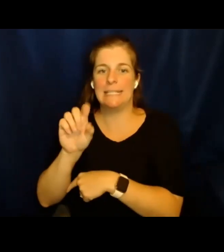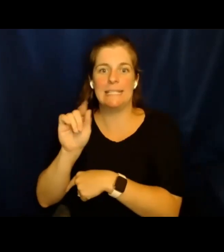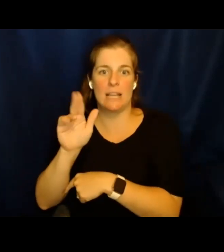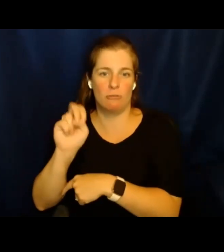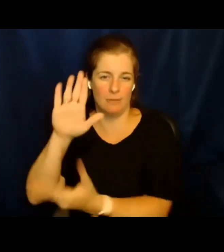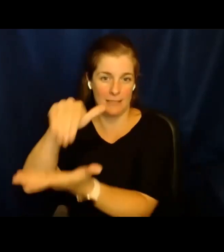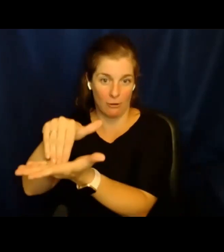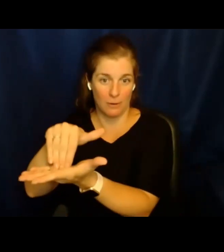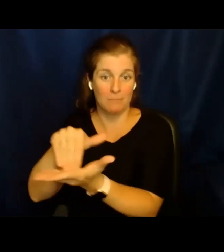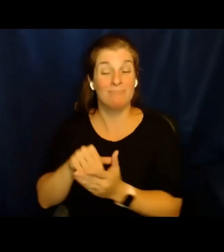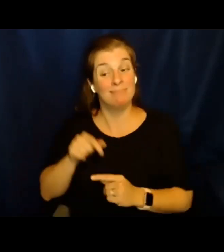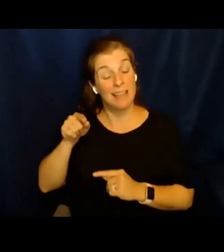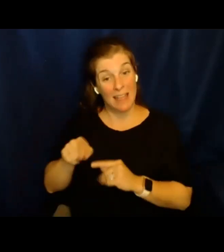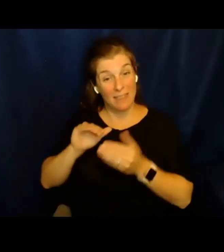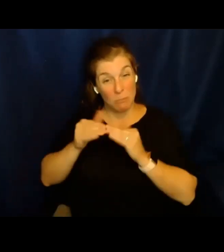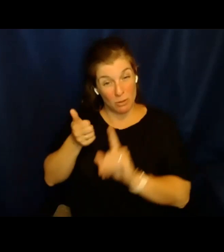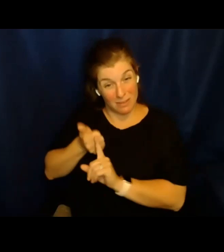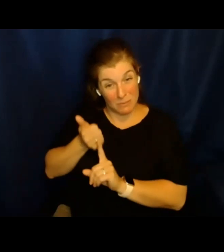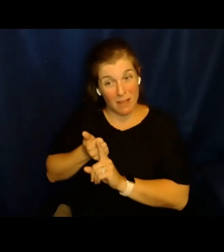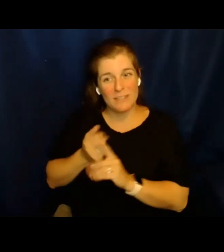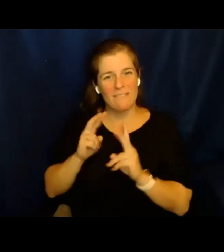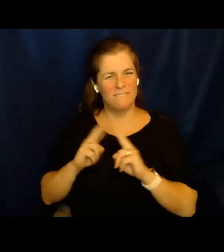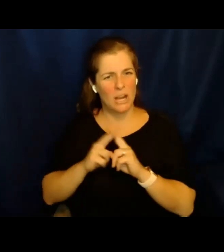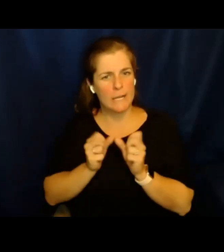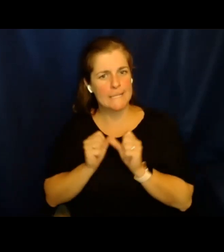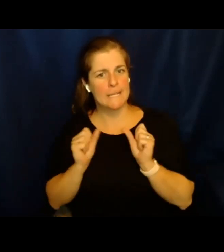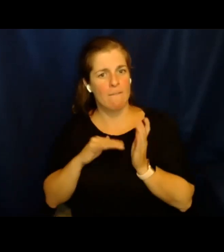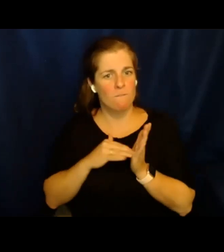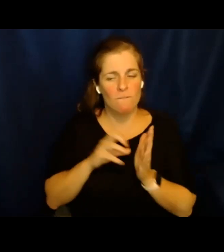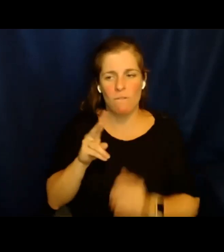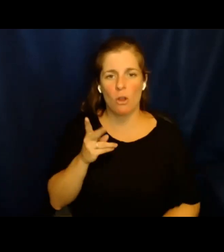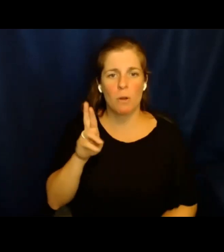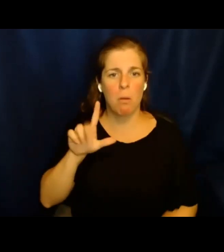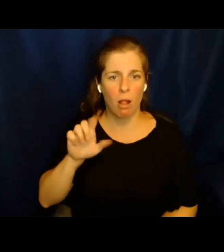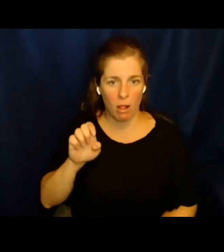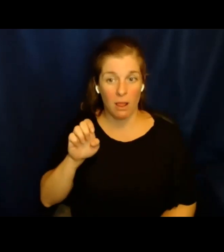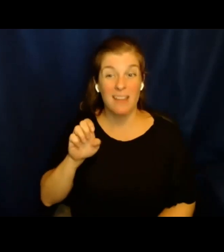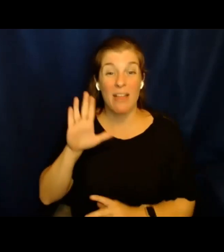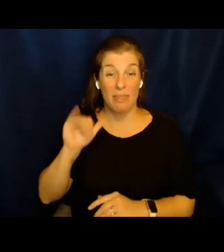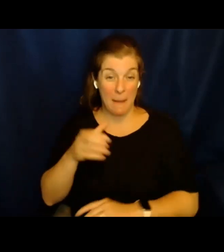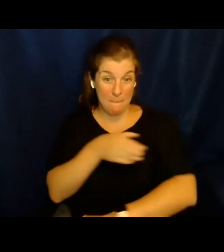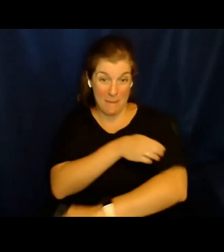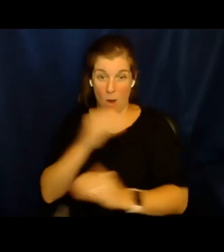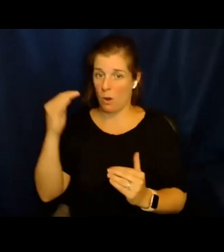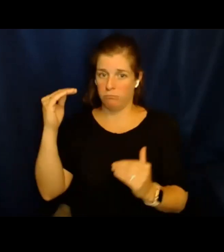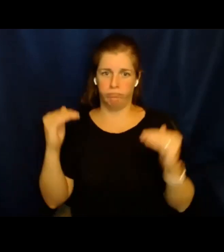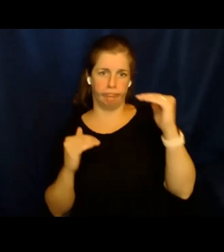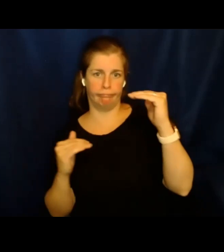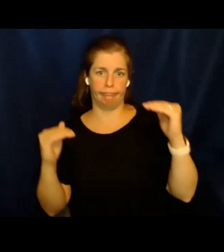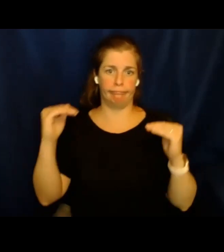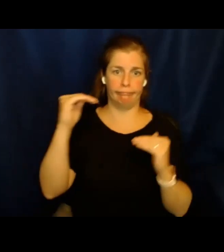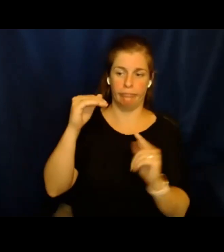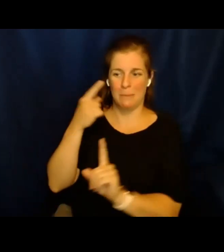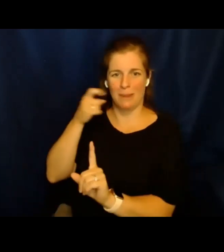comunidades muy vulnerables y hay un desbalance enorme de poder entre